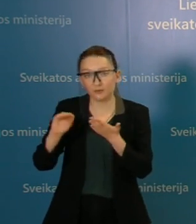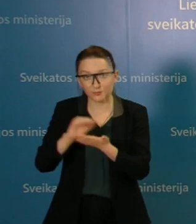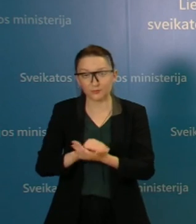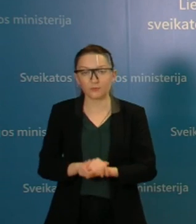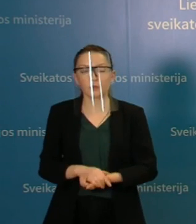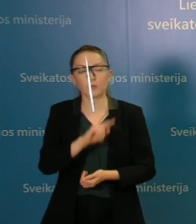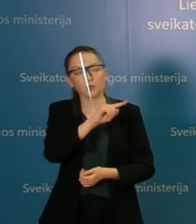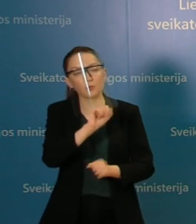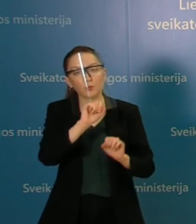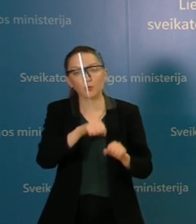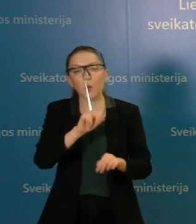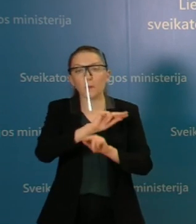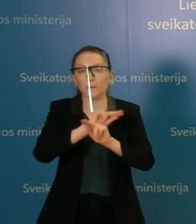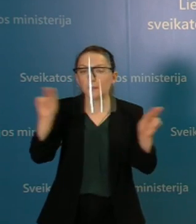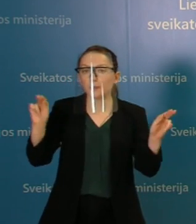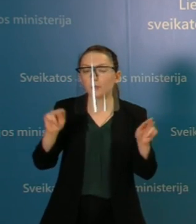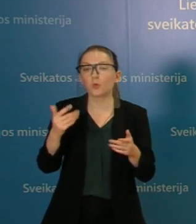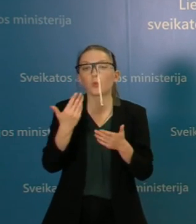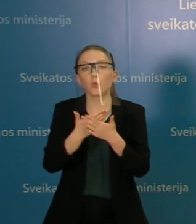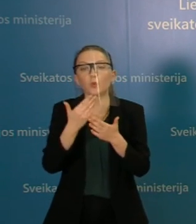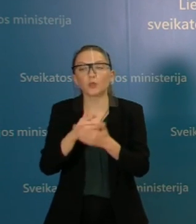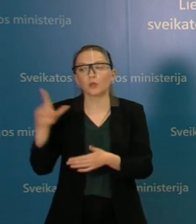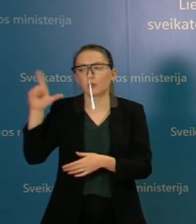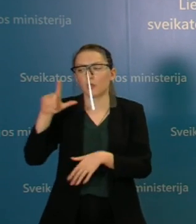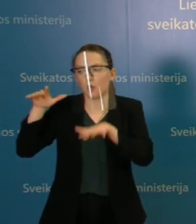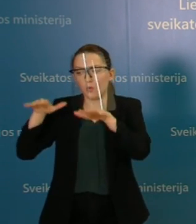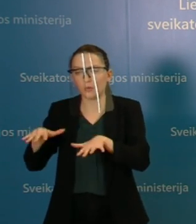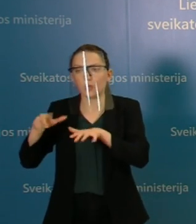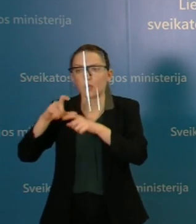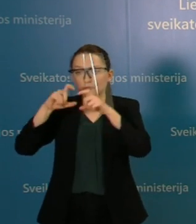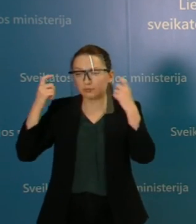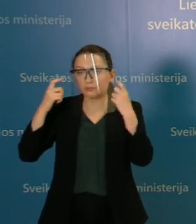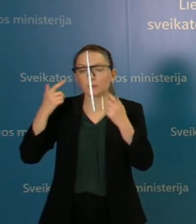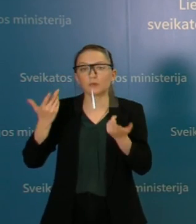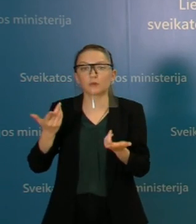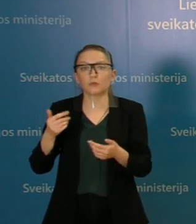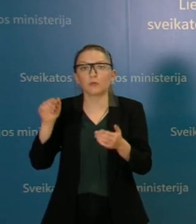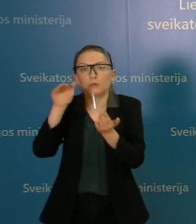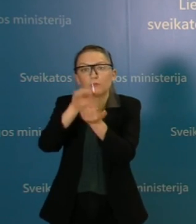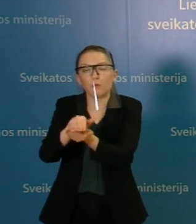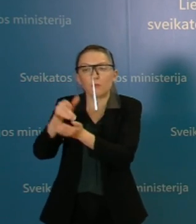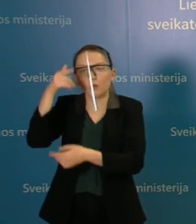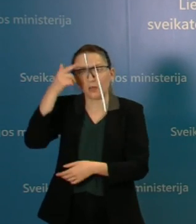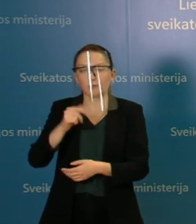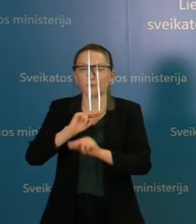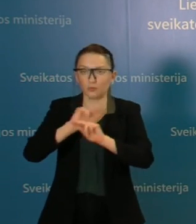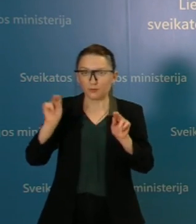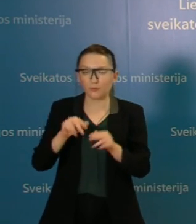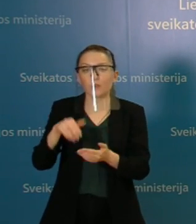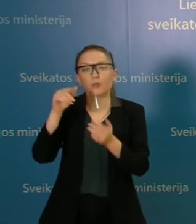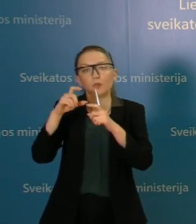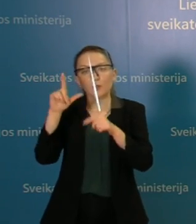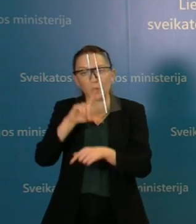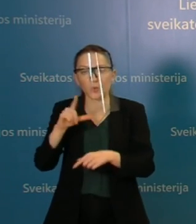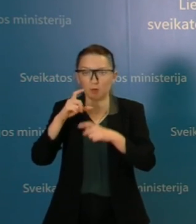gal Jūs galėtumėte priminti, kodėl yra svarbu laukia kaukės dėvėti, ypač per vėlinės? Taip, laukia kaukės